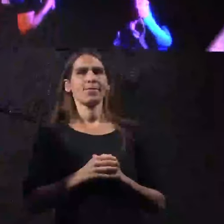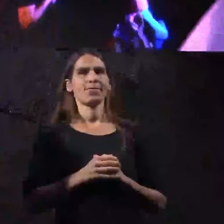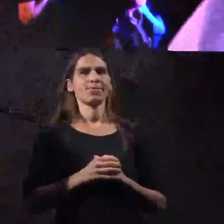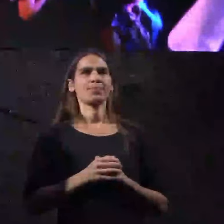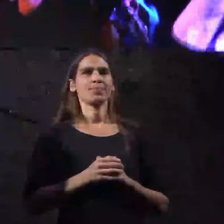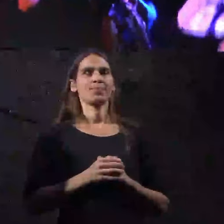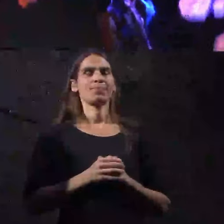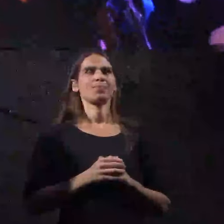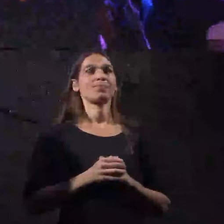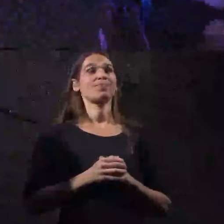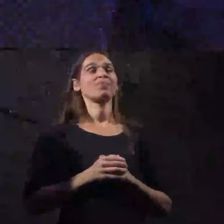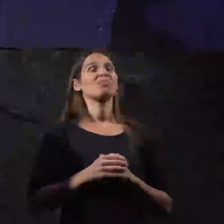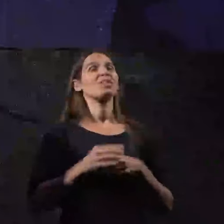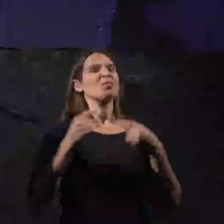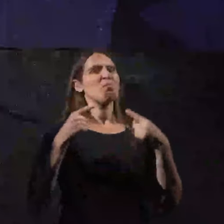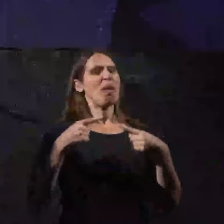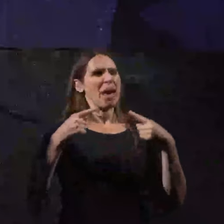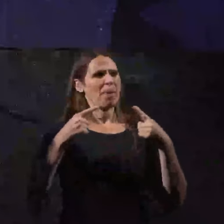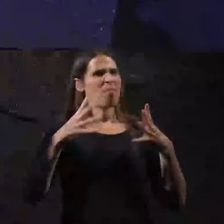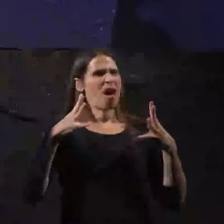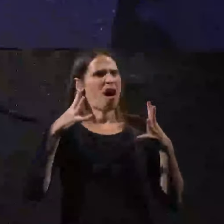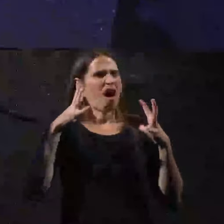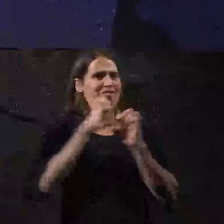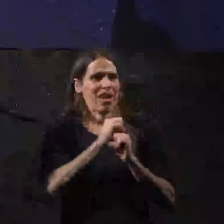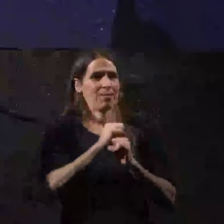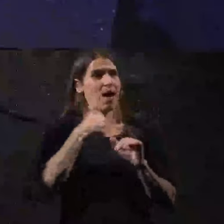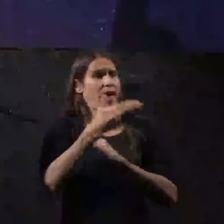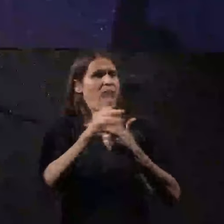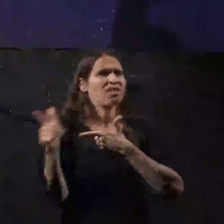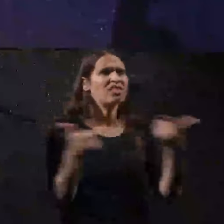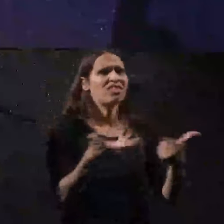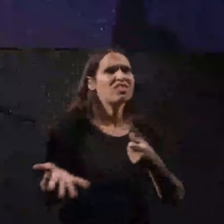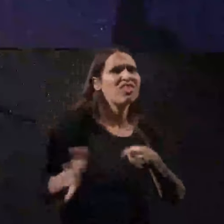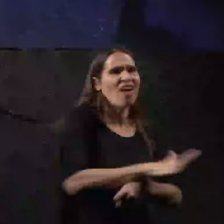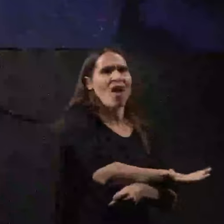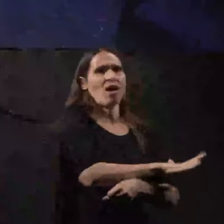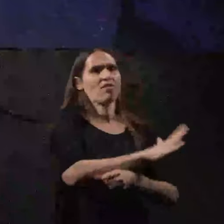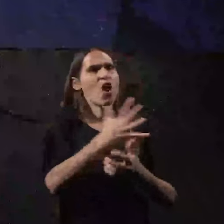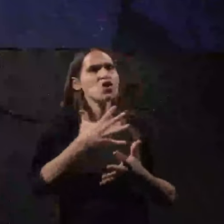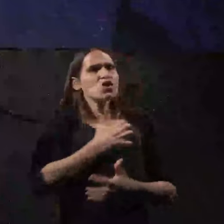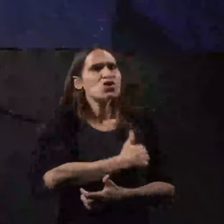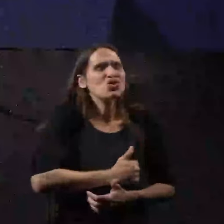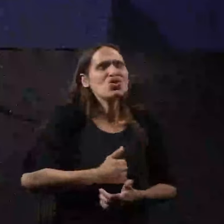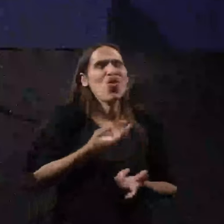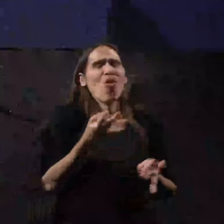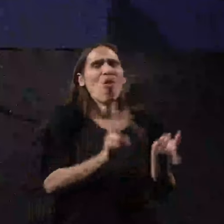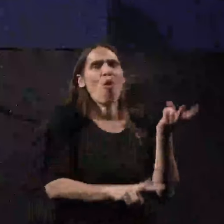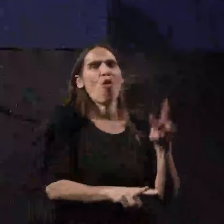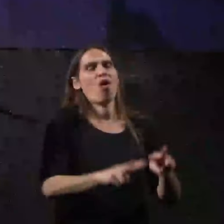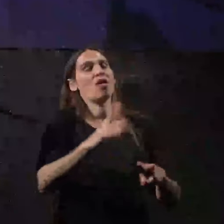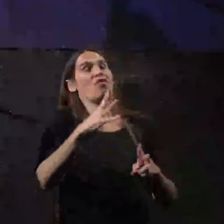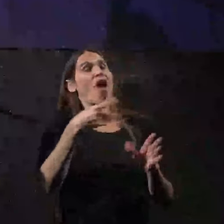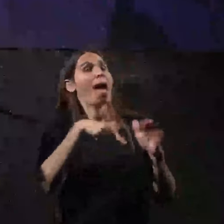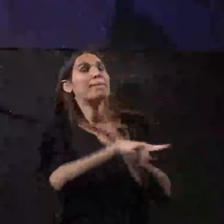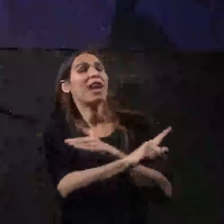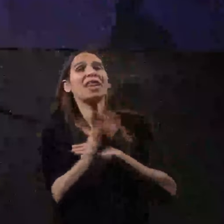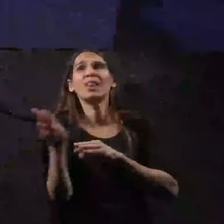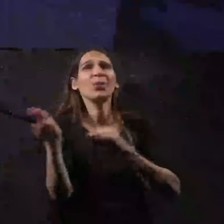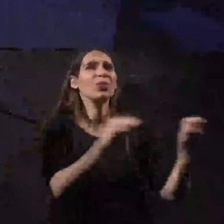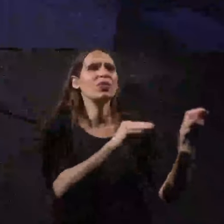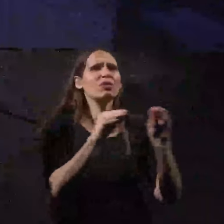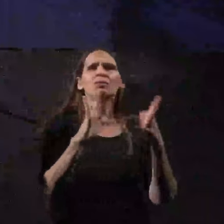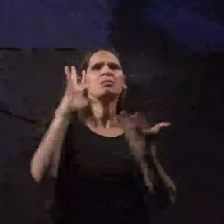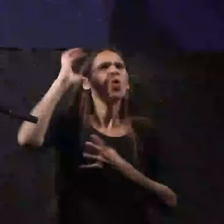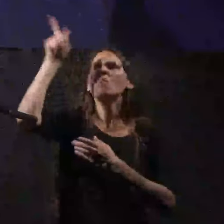בימים האפילים האלה אחרי הטבח והשחול והפליטות מה המטורפים